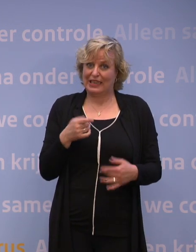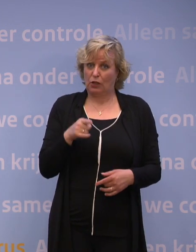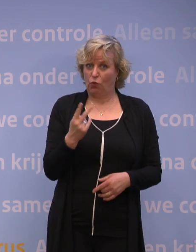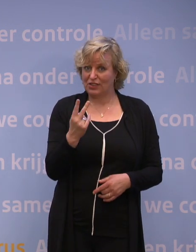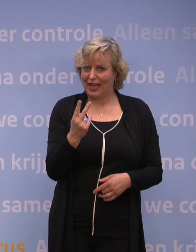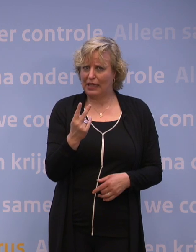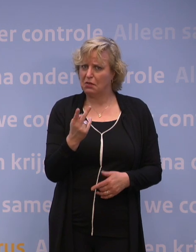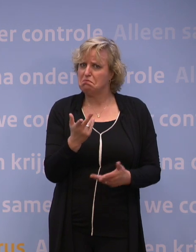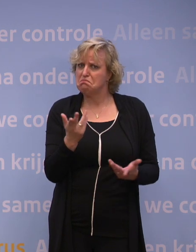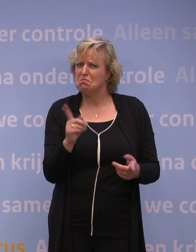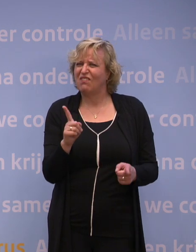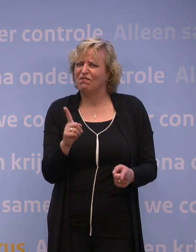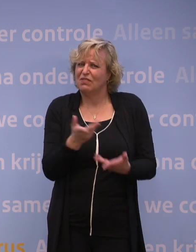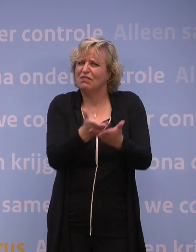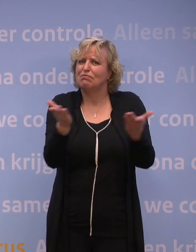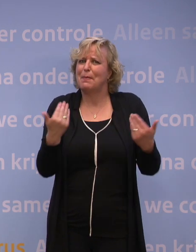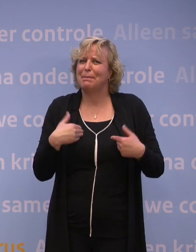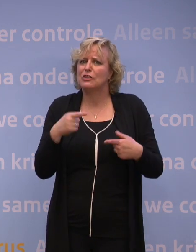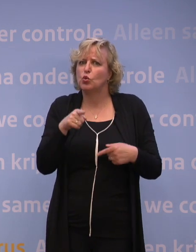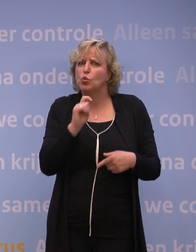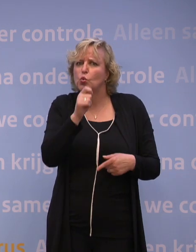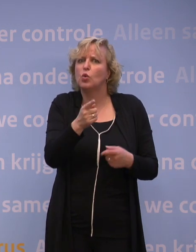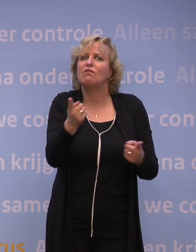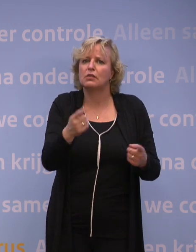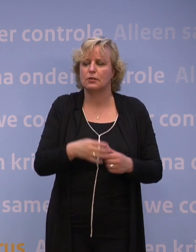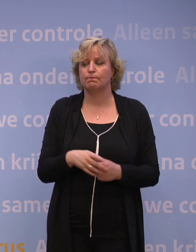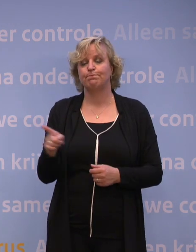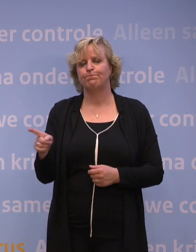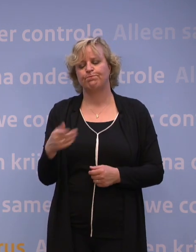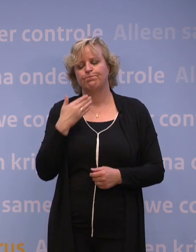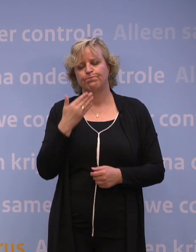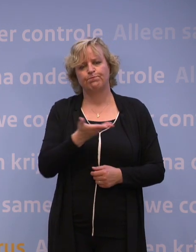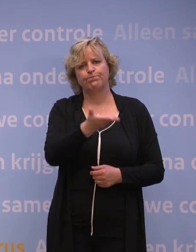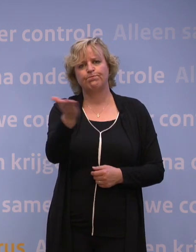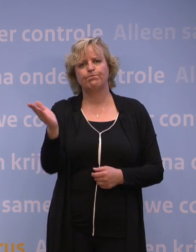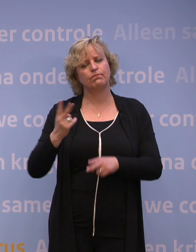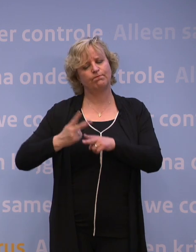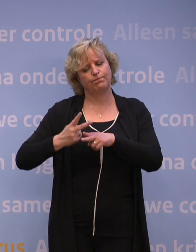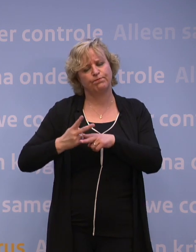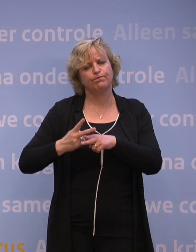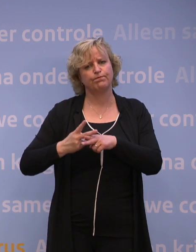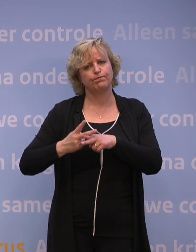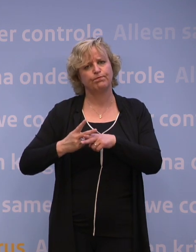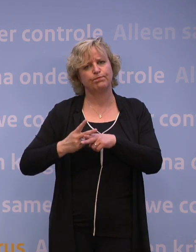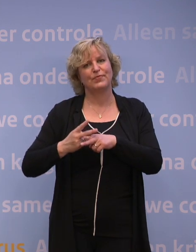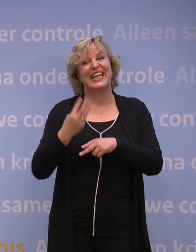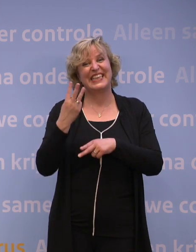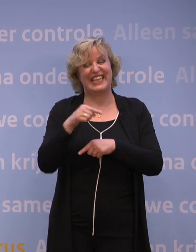om... We vragen mensen om gewoon heel zorgvuldig er mee om te gaan. Dus de komende tijd je echt te houden aan de drie